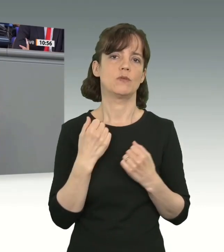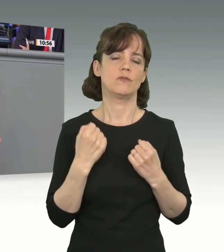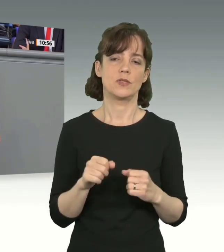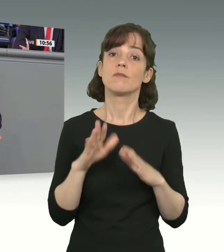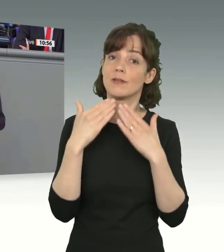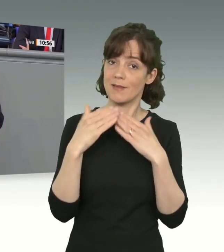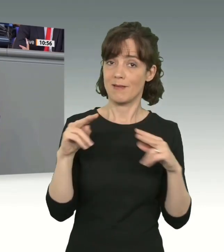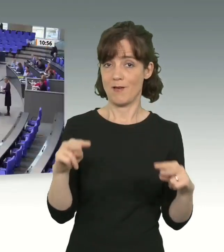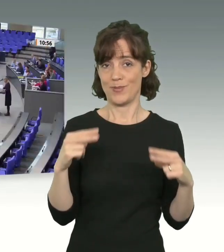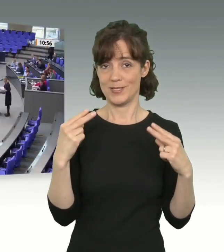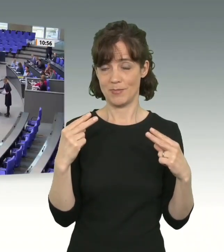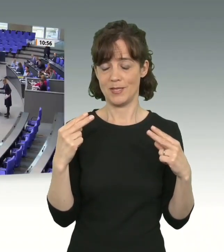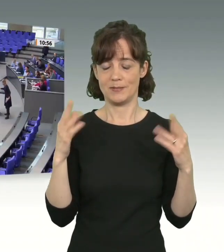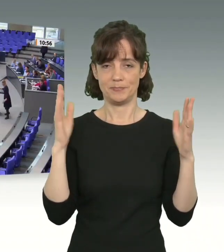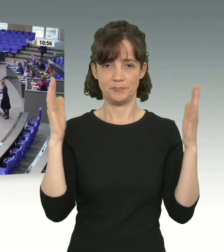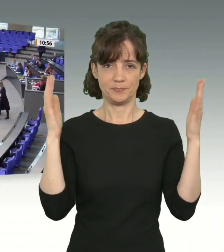für Ihre Aufmerksamkeit.